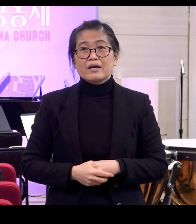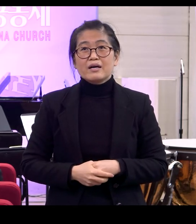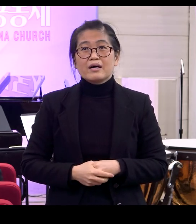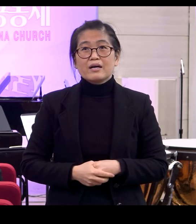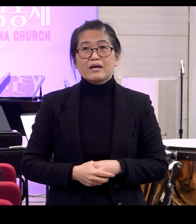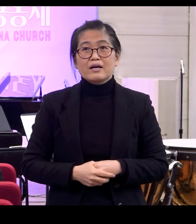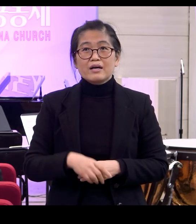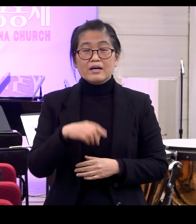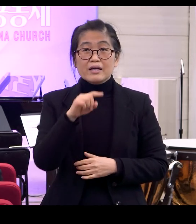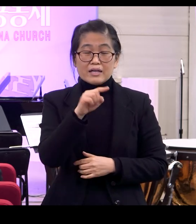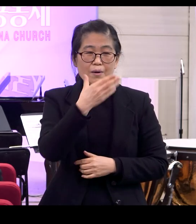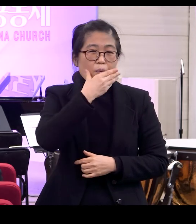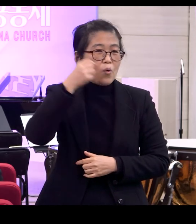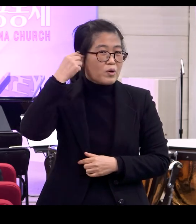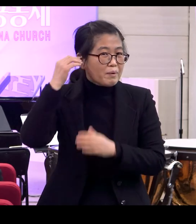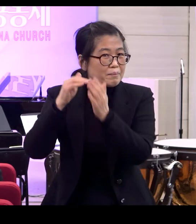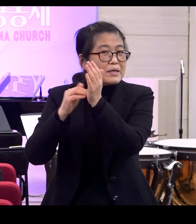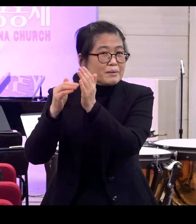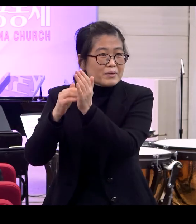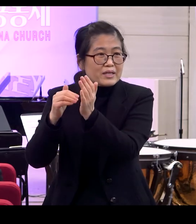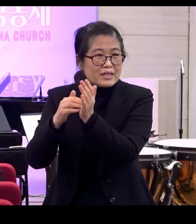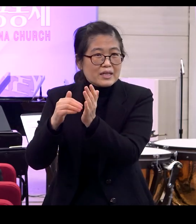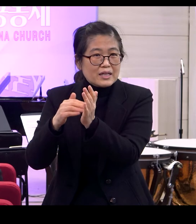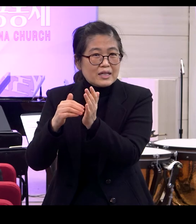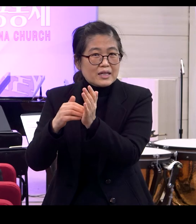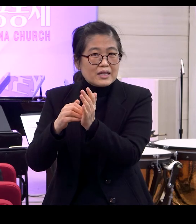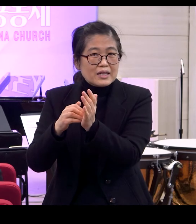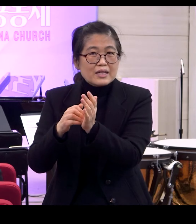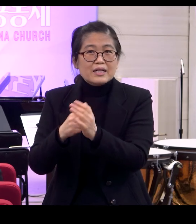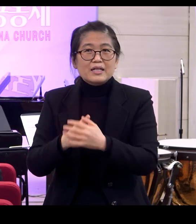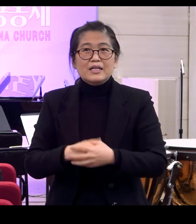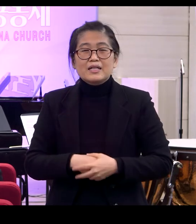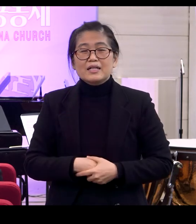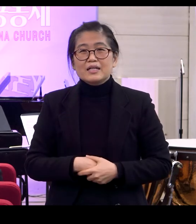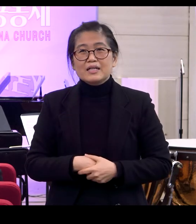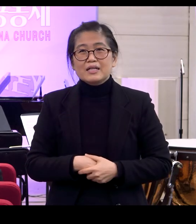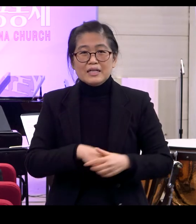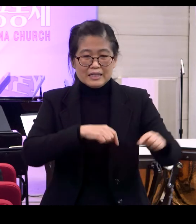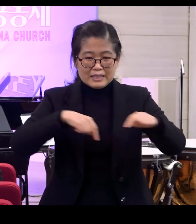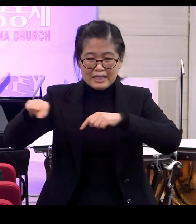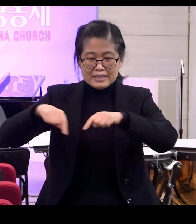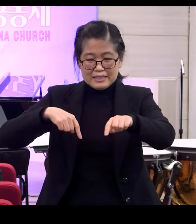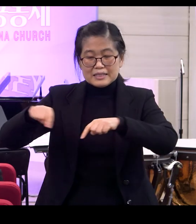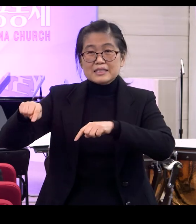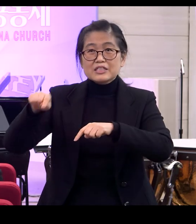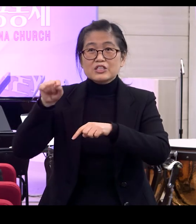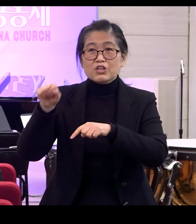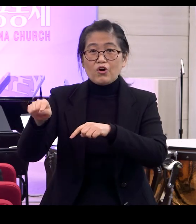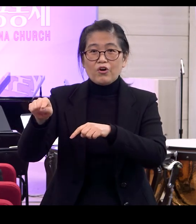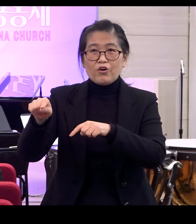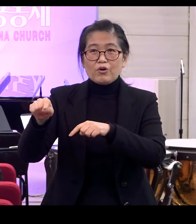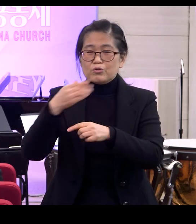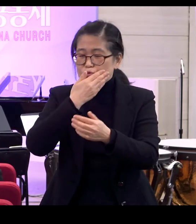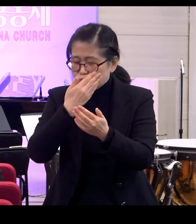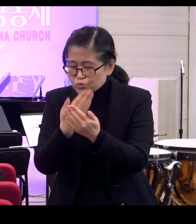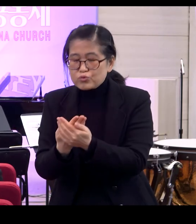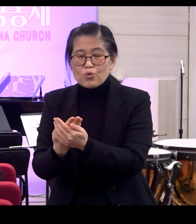이게 보급의 비밀이죠 그렇습니다 다스림 이거 정말 중요합니다